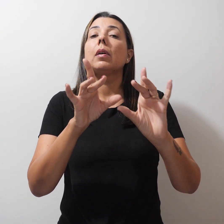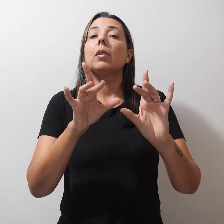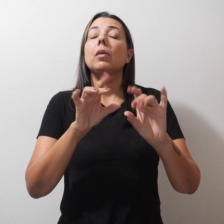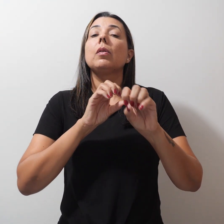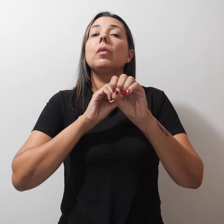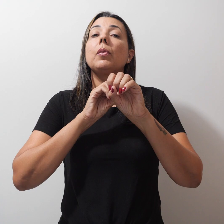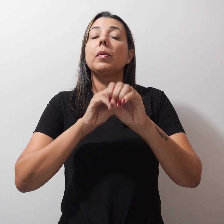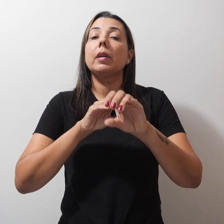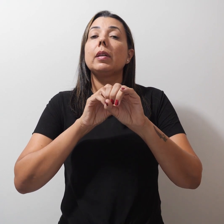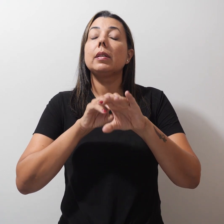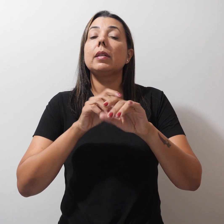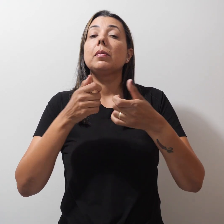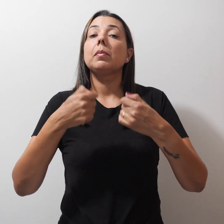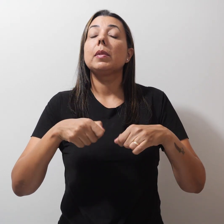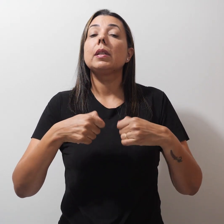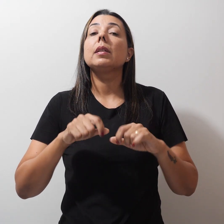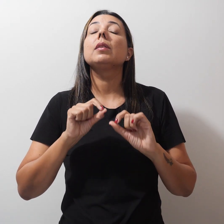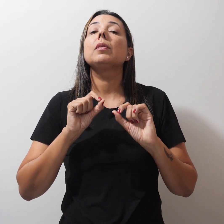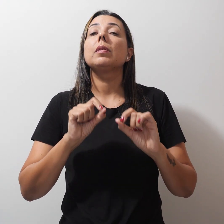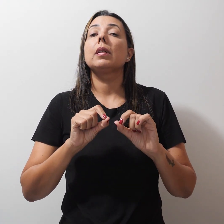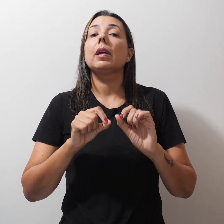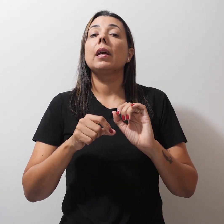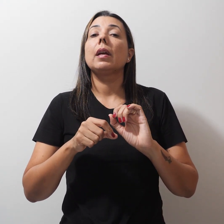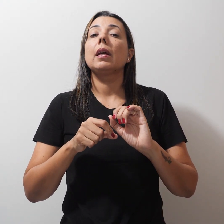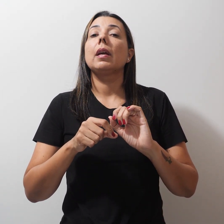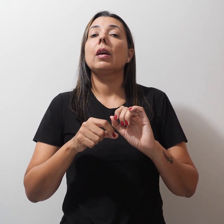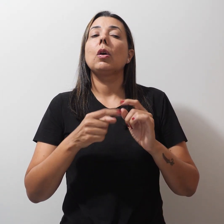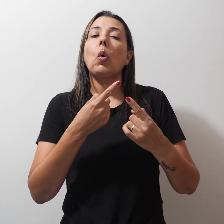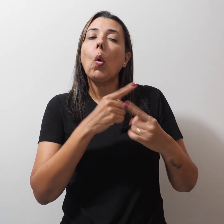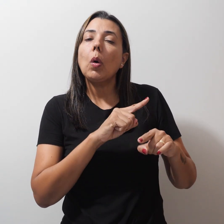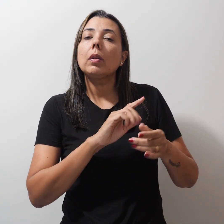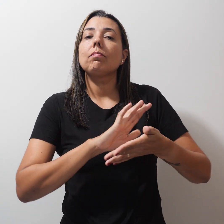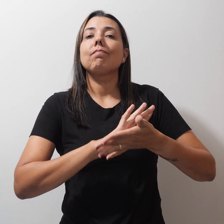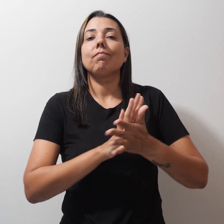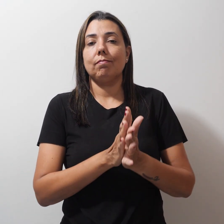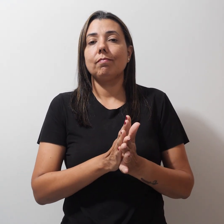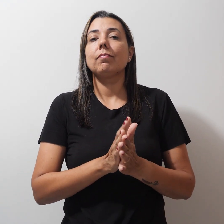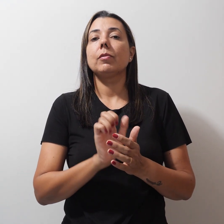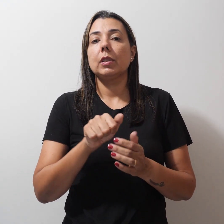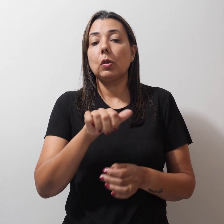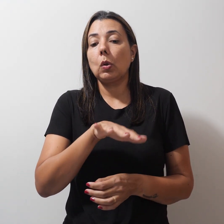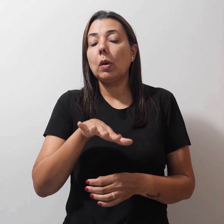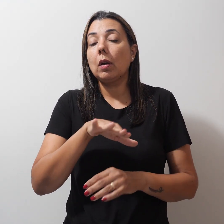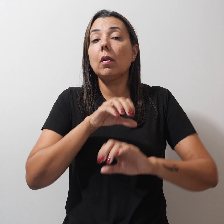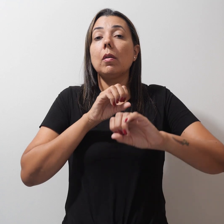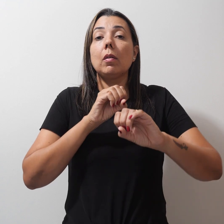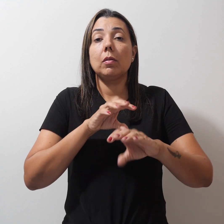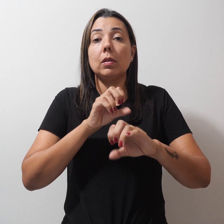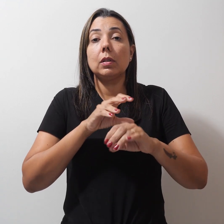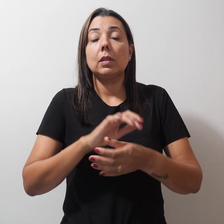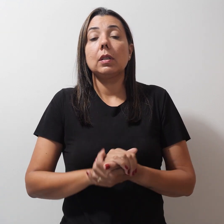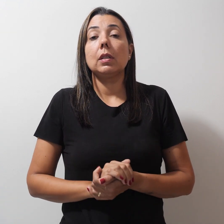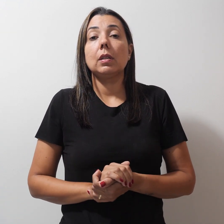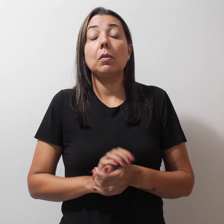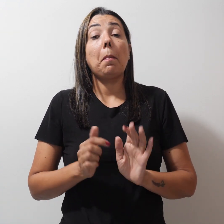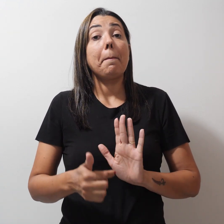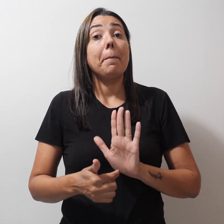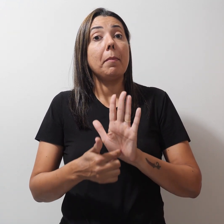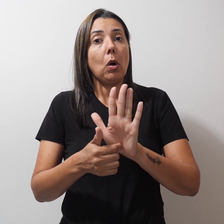educação precisa ser antirracista. O setor da educação escancara como